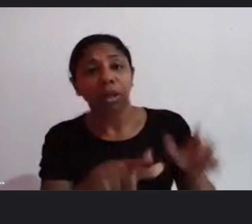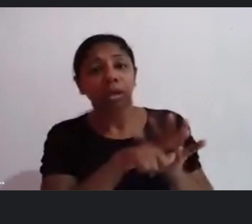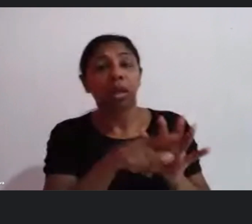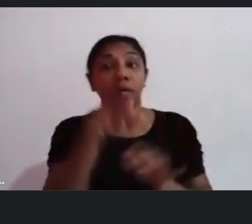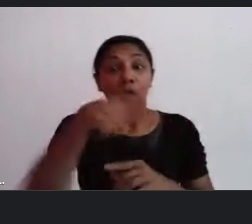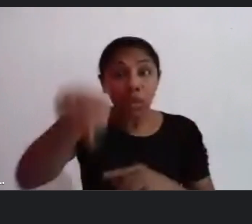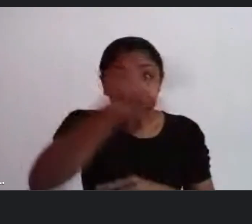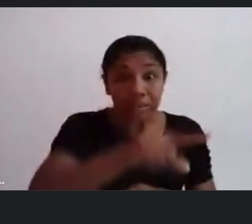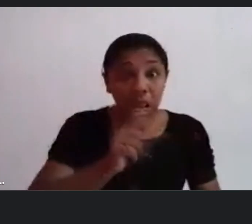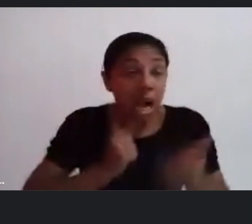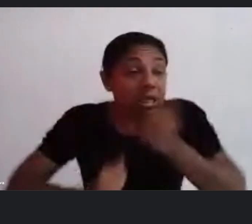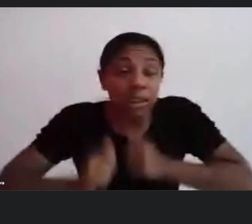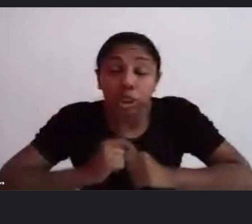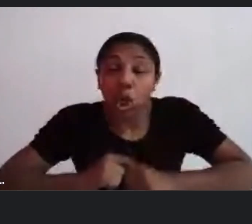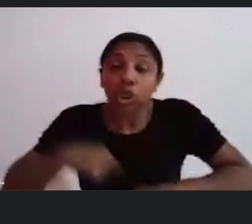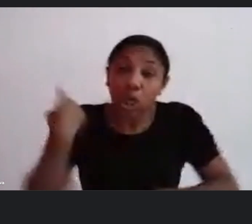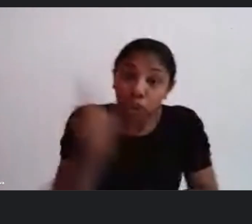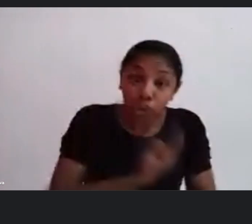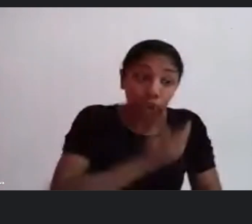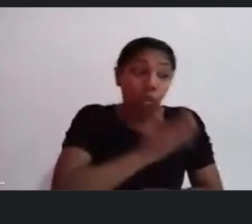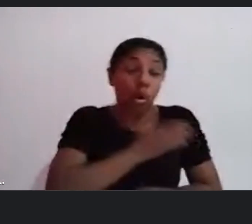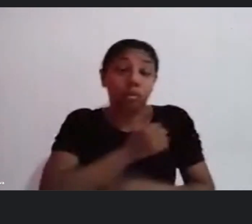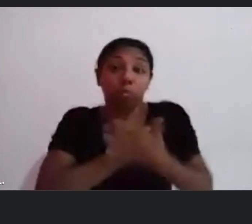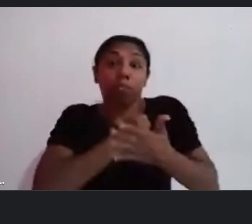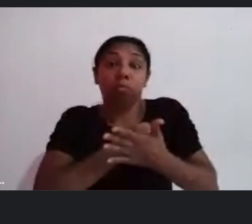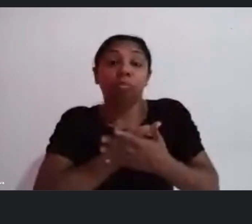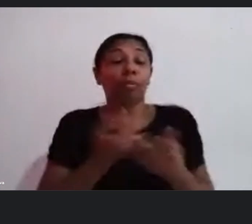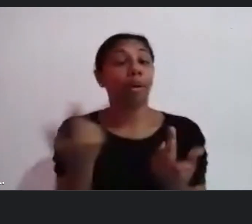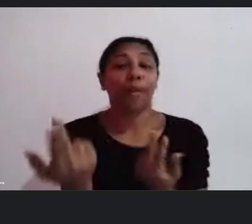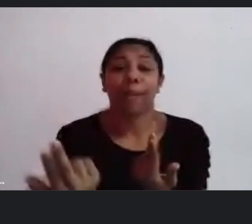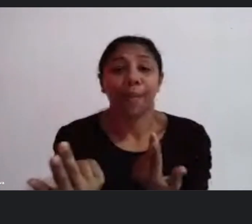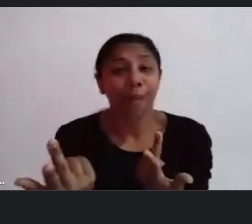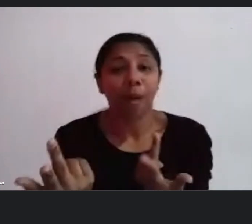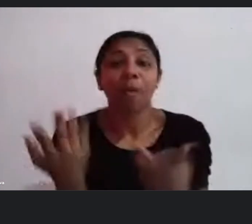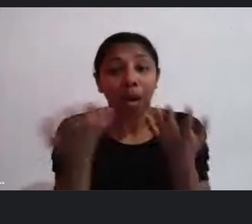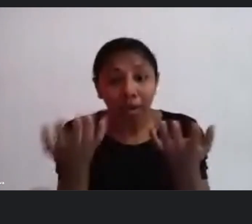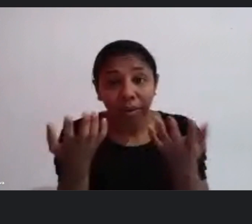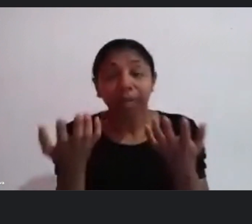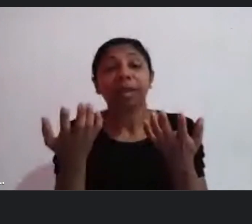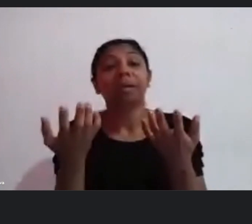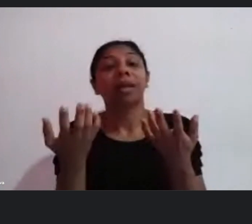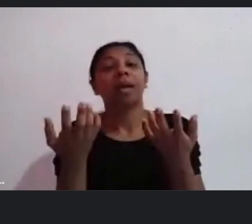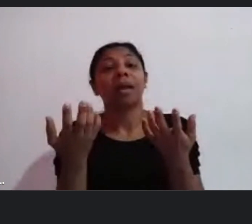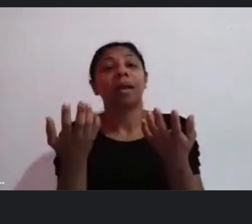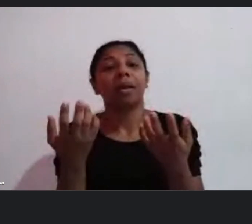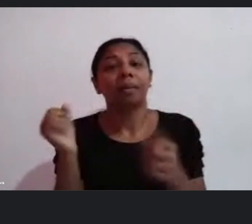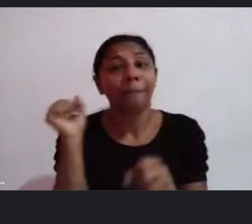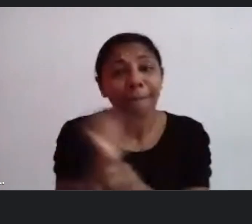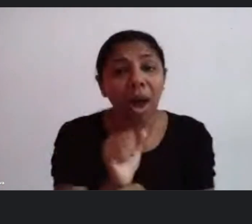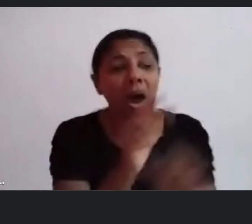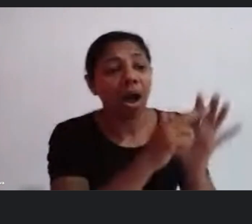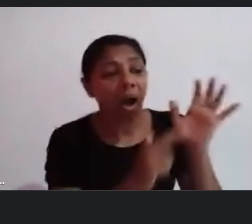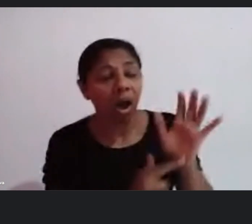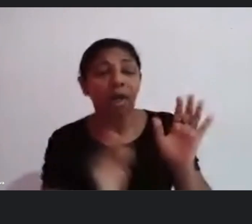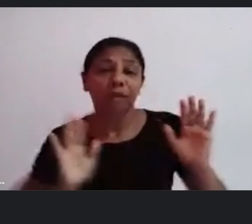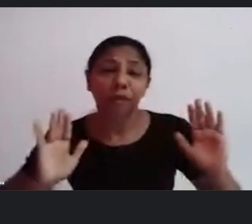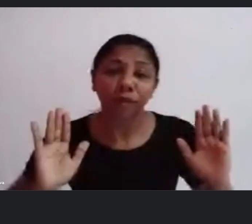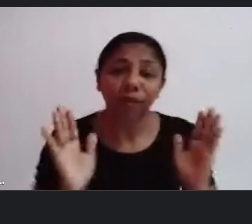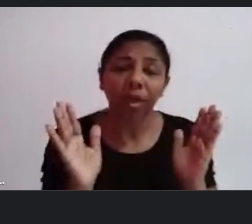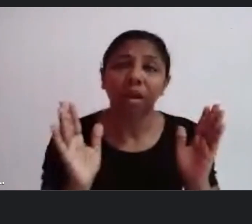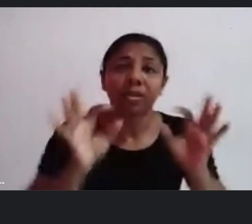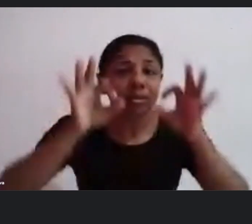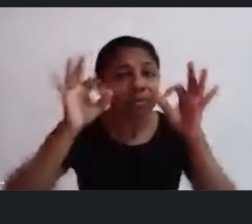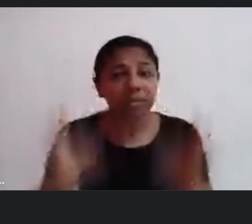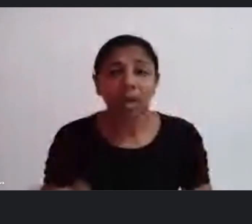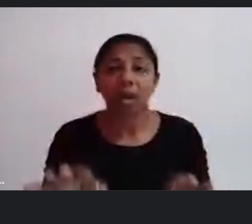a gente daqui o coração bate tão forte quanto de vocês porque a gente quer que a regra pare para a gente conseguir de fato fechar uma edital porque